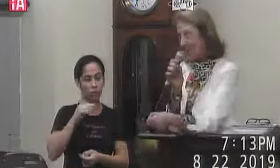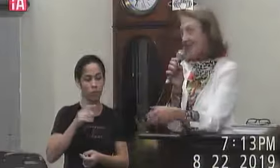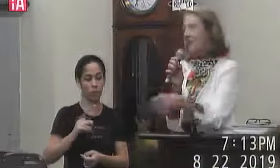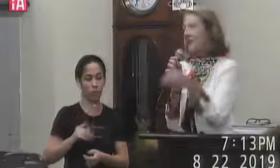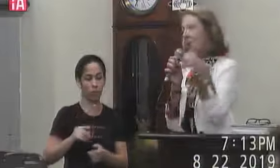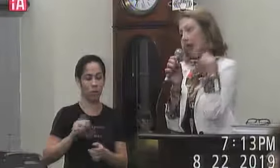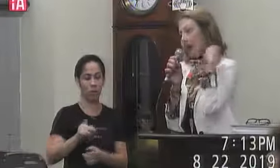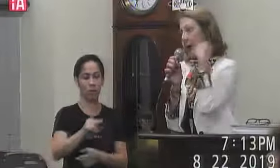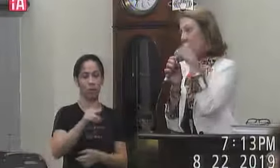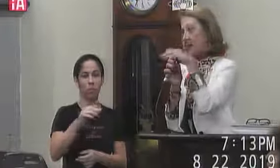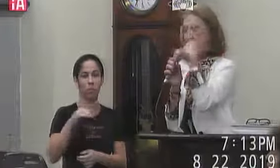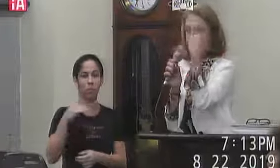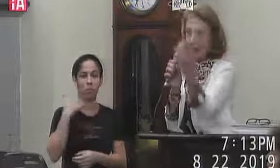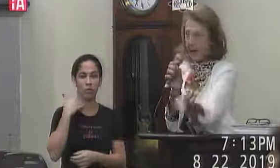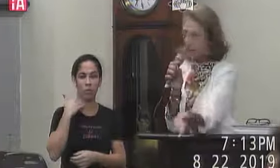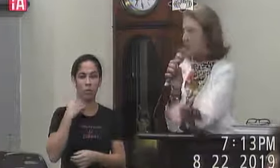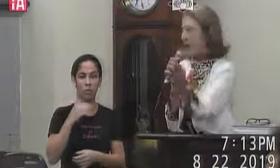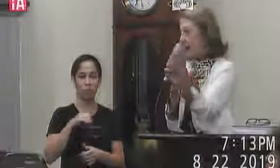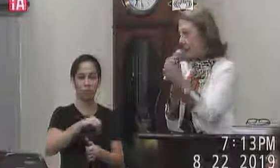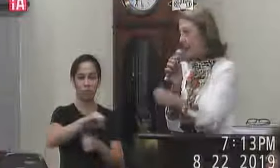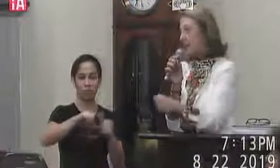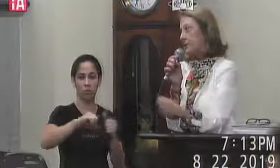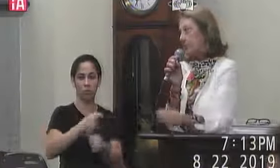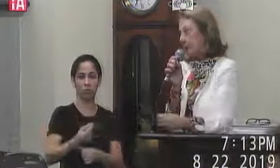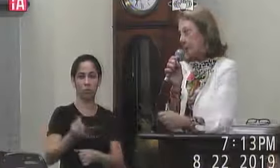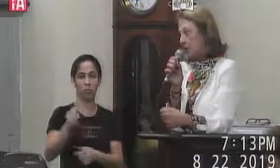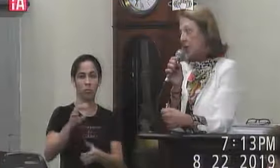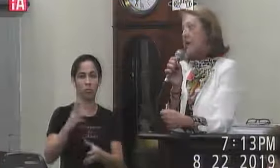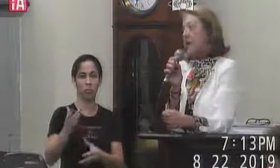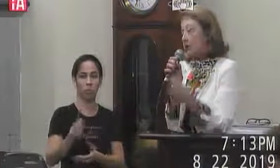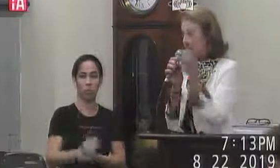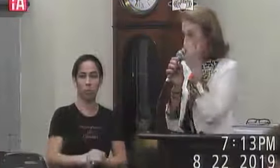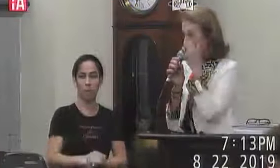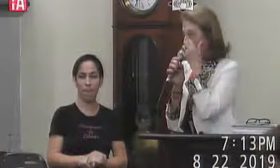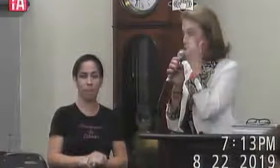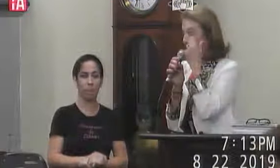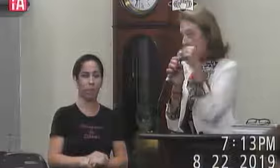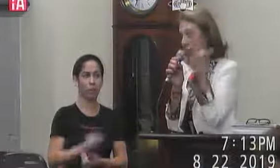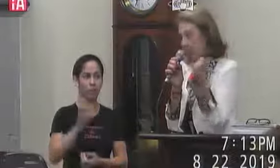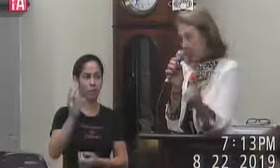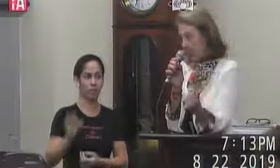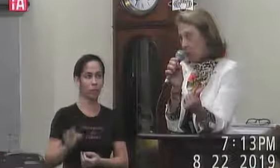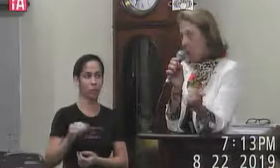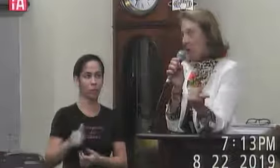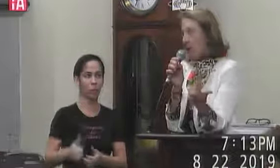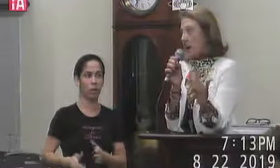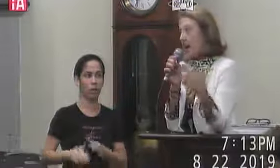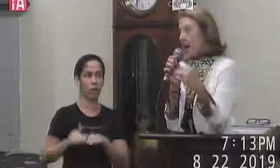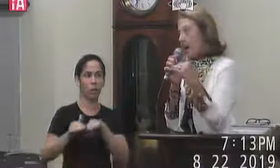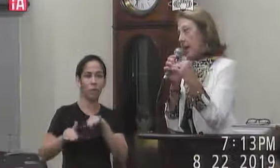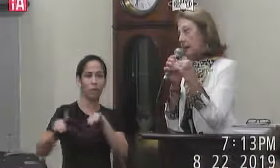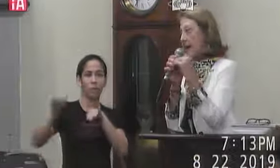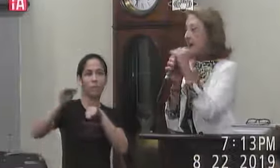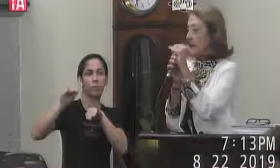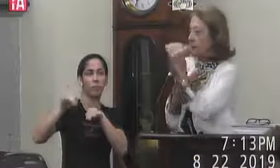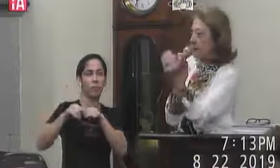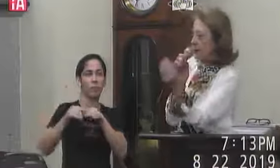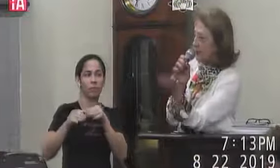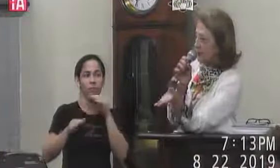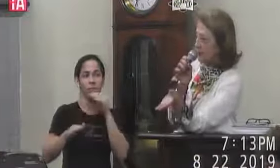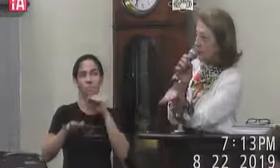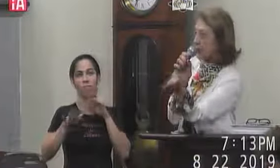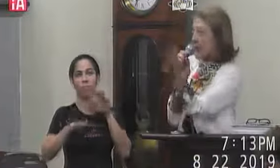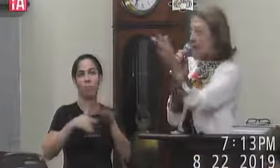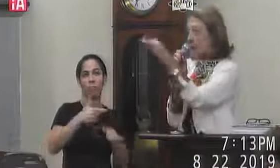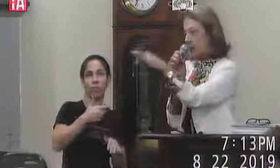contas a transferência dos valores tudo isso e o percentual está superior está ali entre